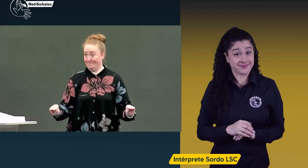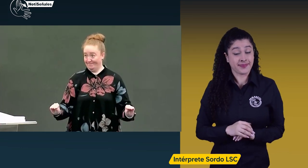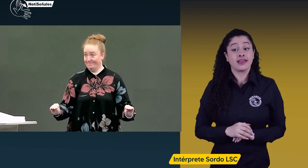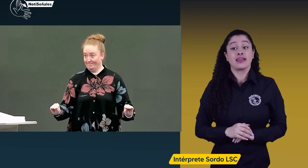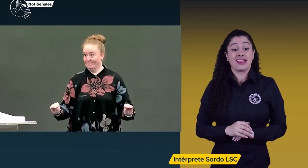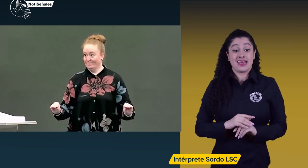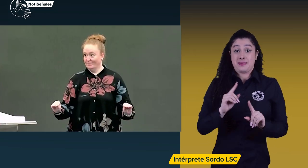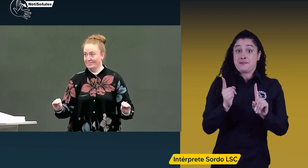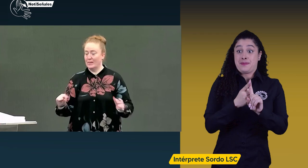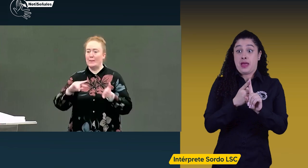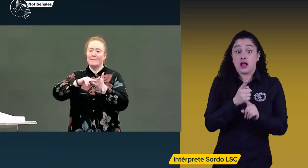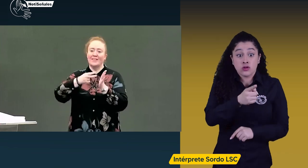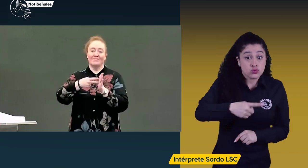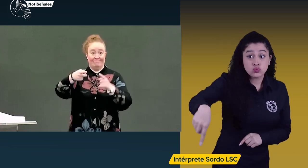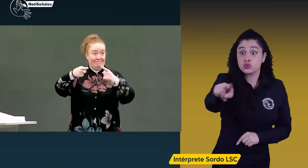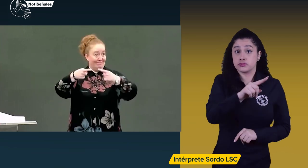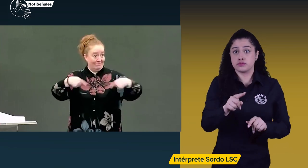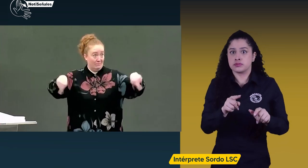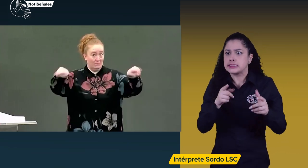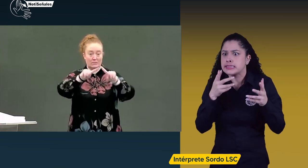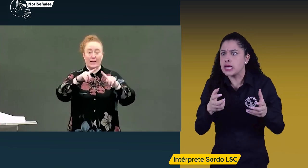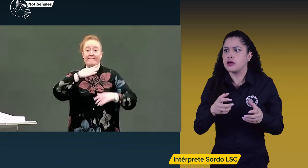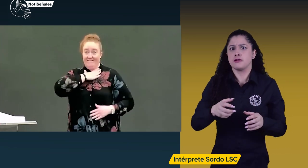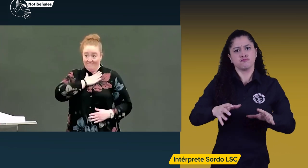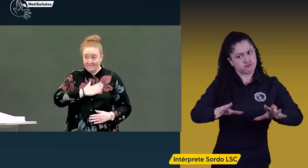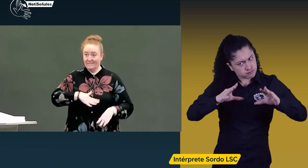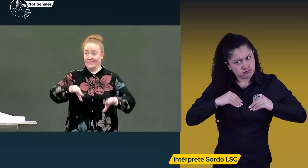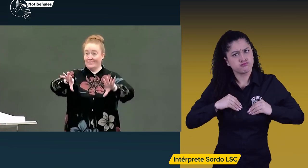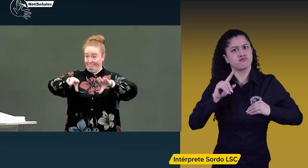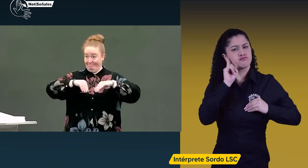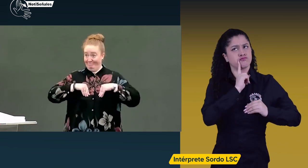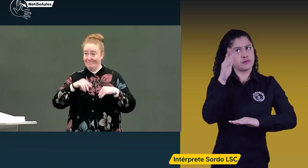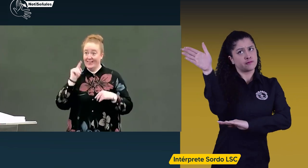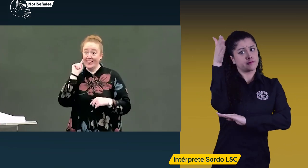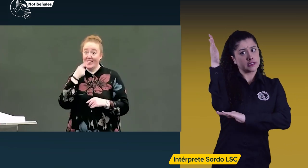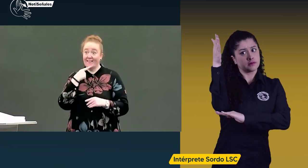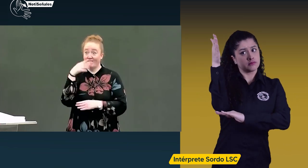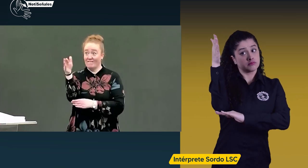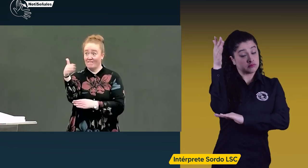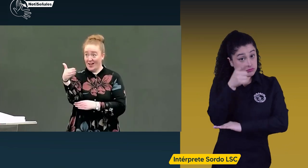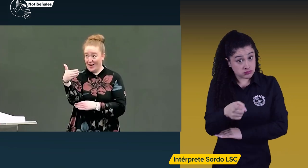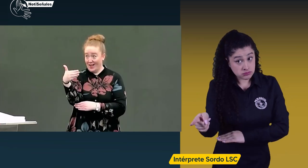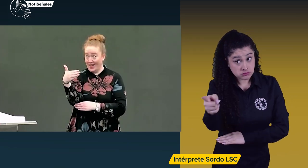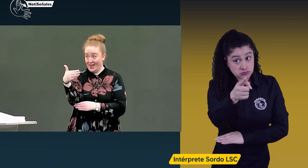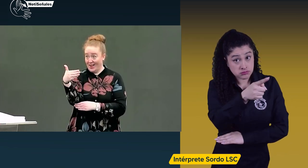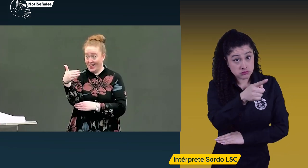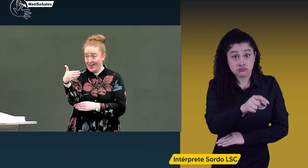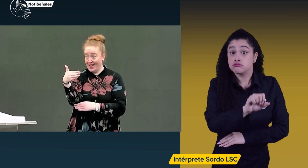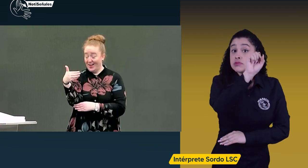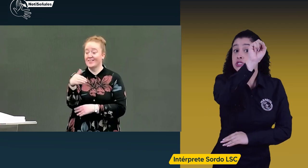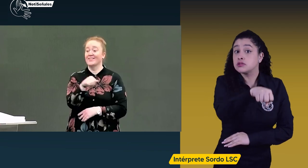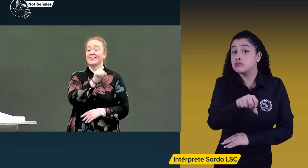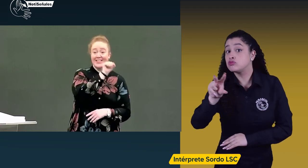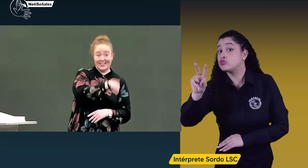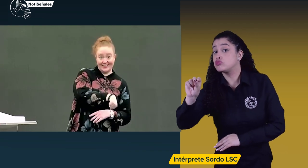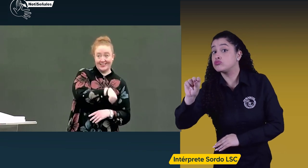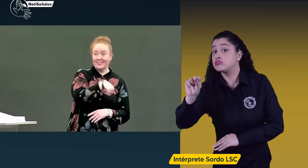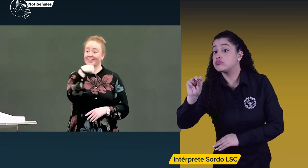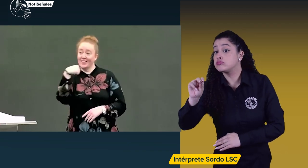La primera pregunta. ¿Ustedes aceptan y quieren una bandera sorda? Sus respuestas pueden ser sí